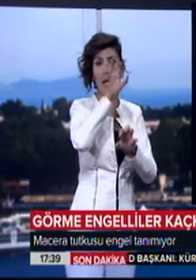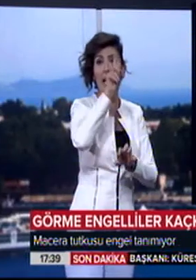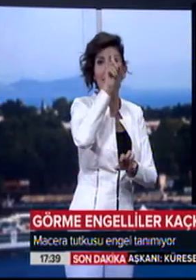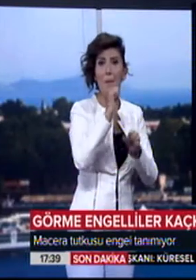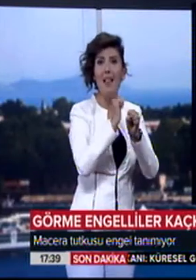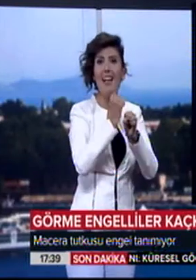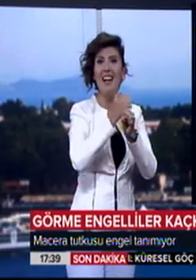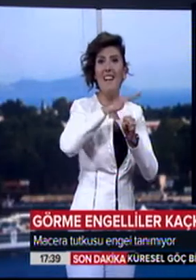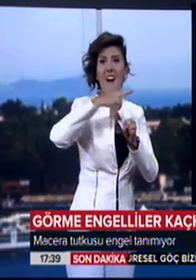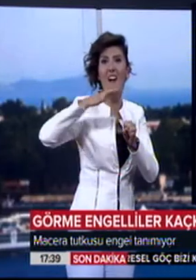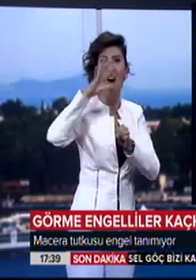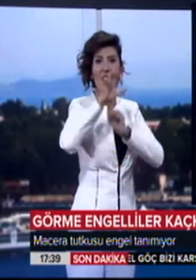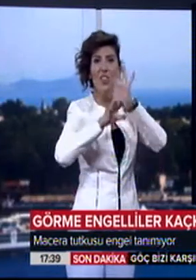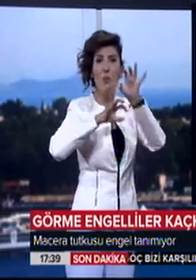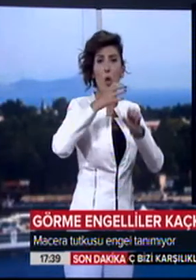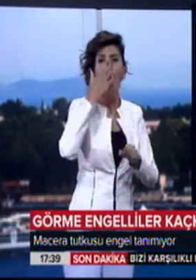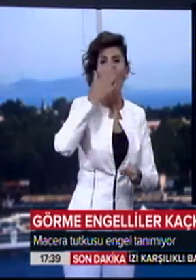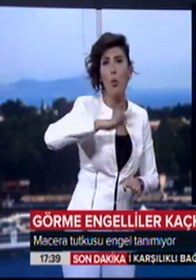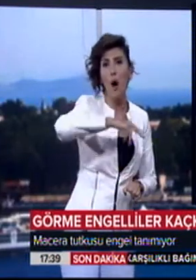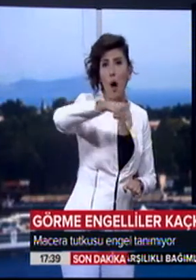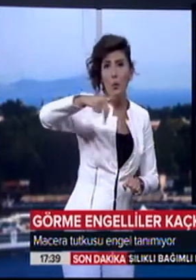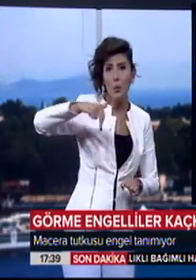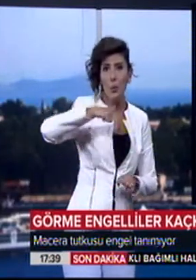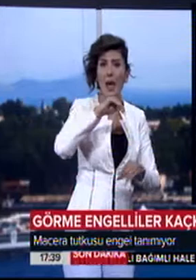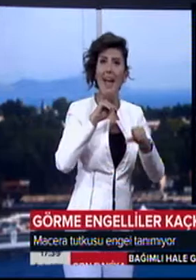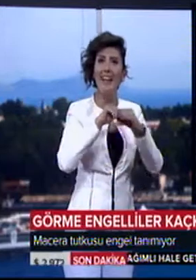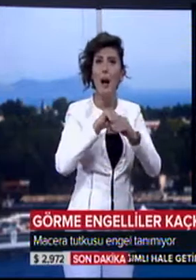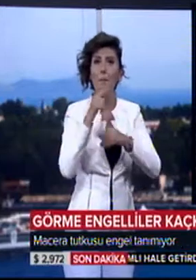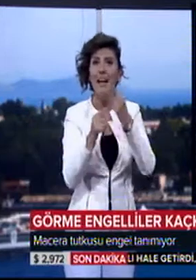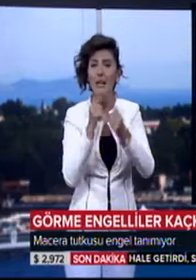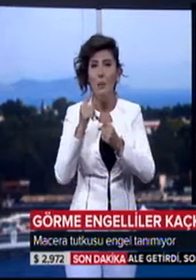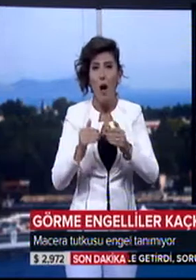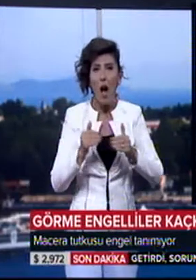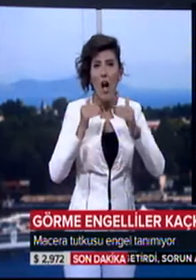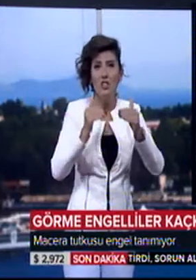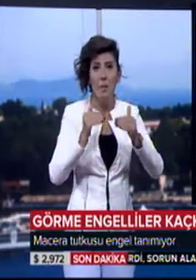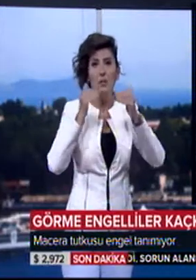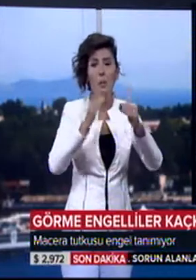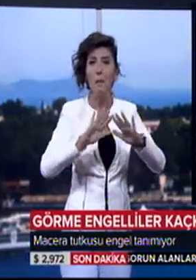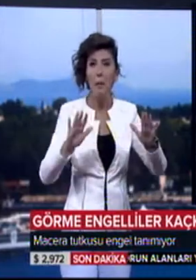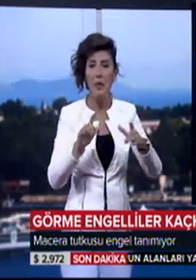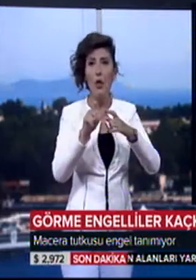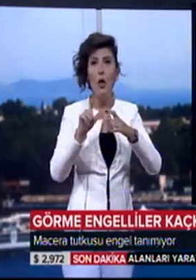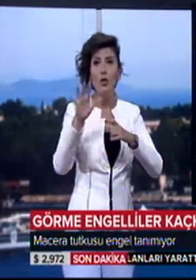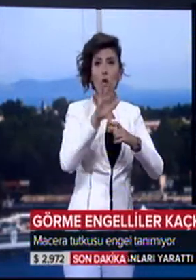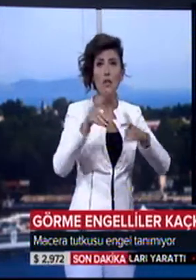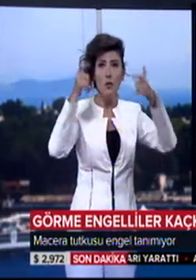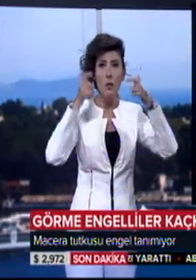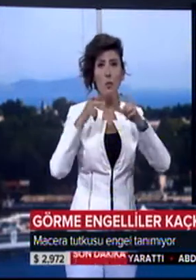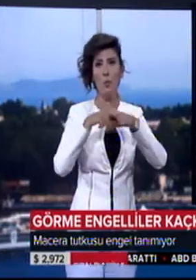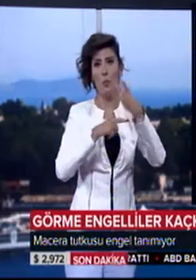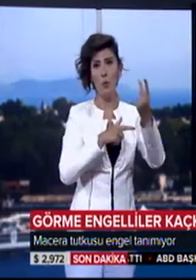teknikleri, özellikle doğa yürüyüşü, kampçılık etkinlikleri bu aşamalardan geçtik. Sosyal sorumluluk projesi aslında bu.